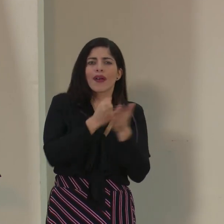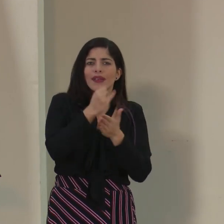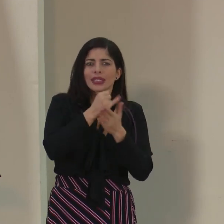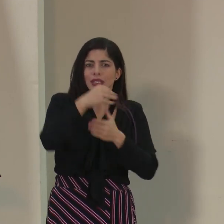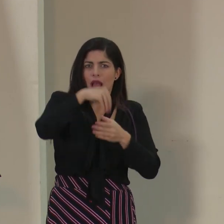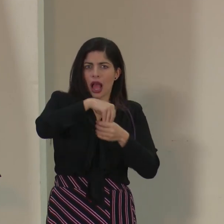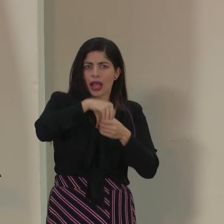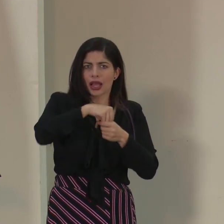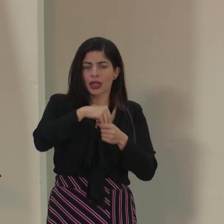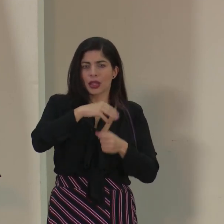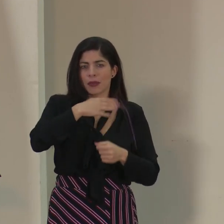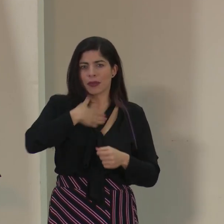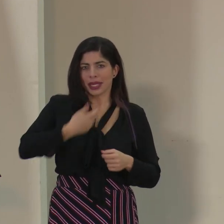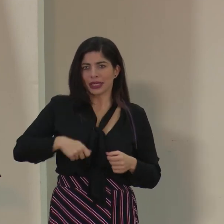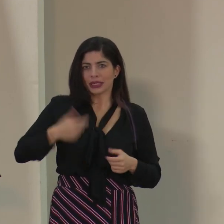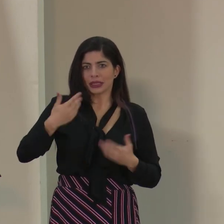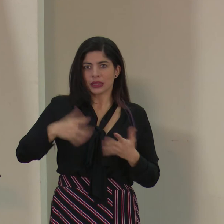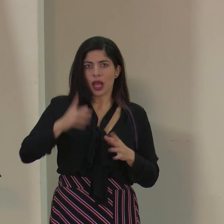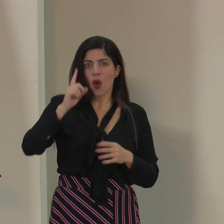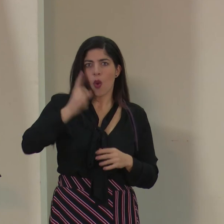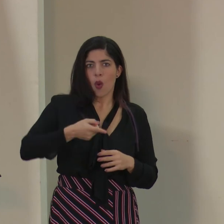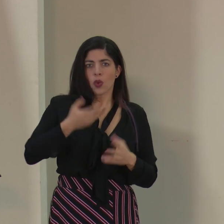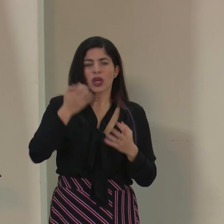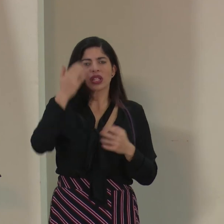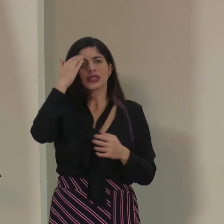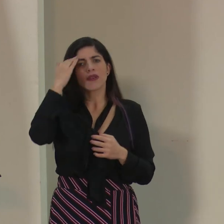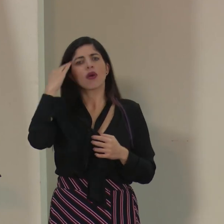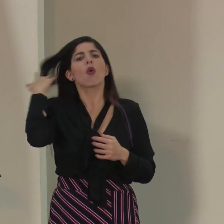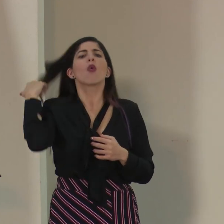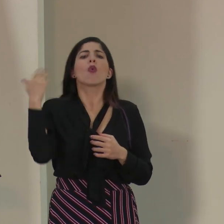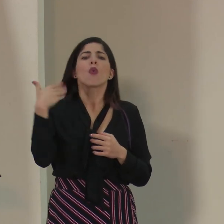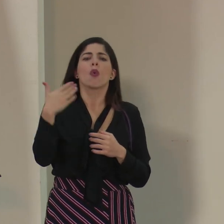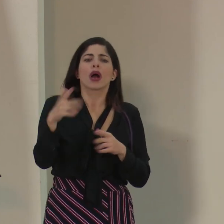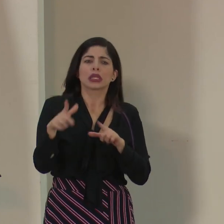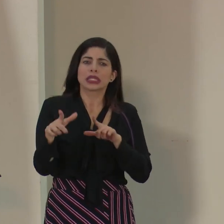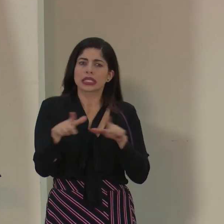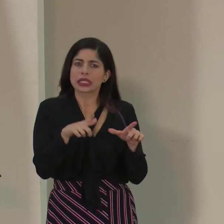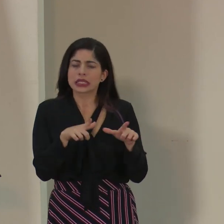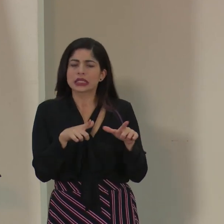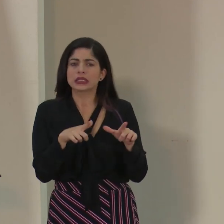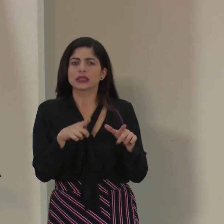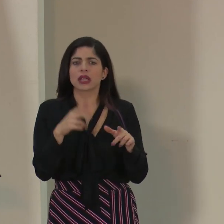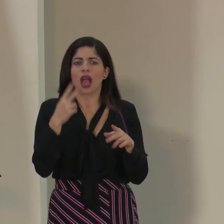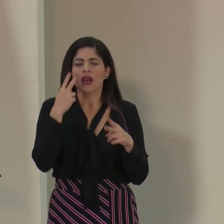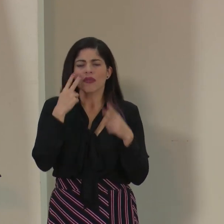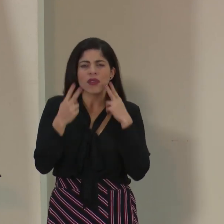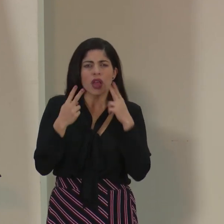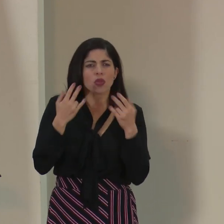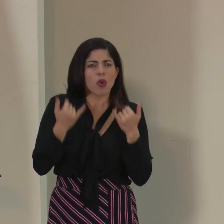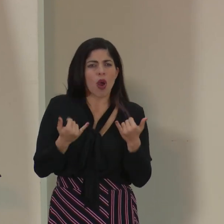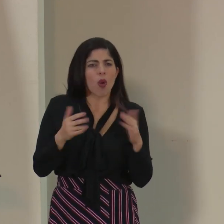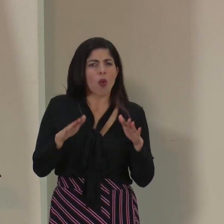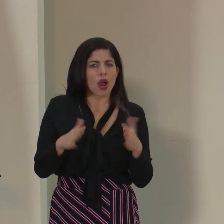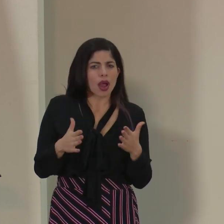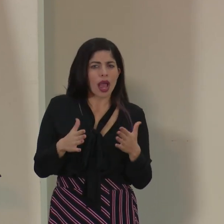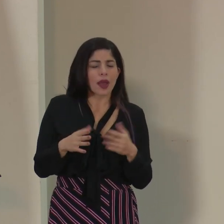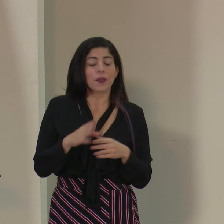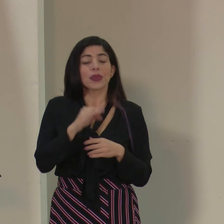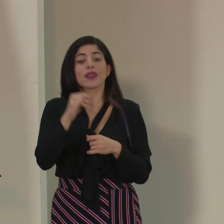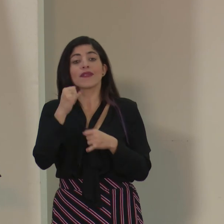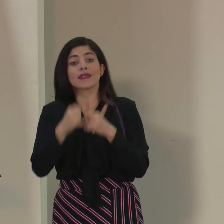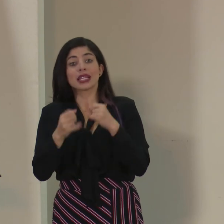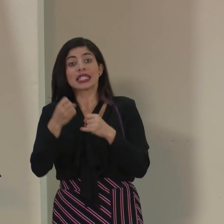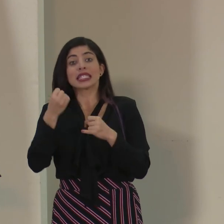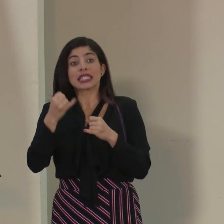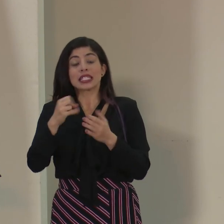ordenó el mismo presidente? Quería saber para cuándo estaría, qué están viendo. Y finalmente, si